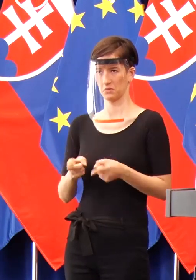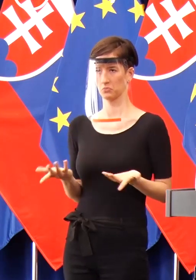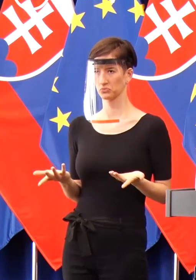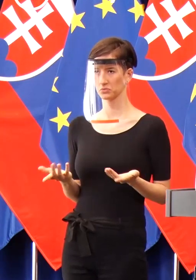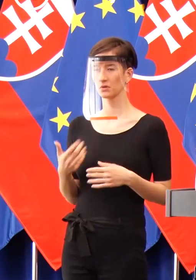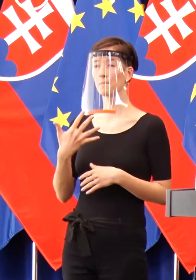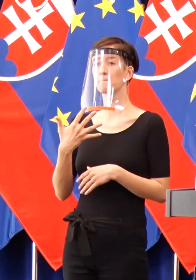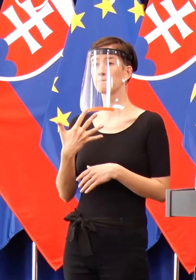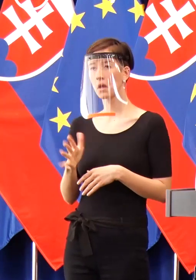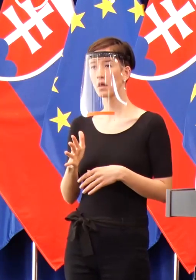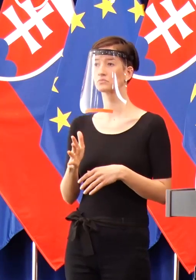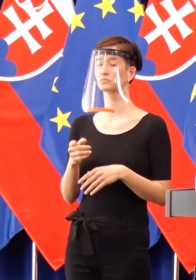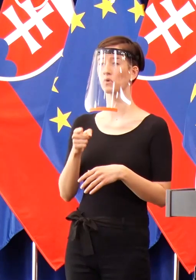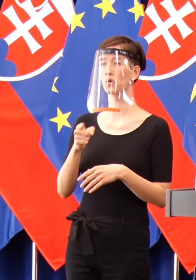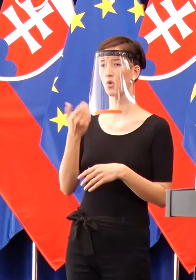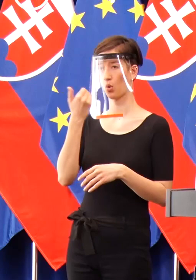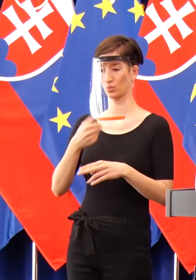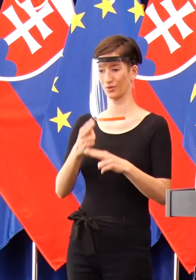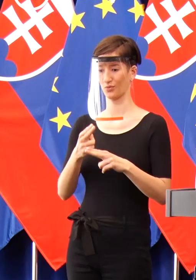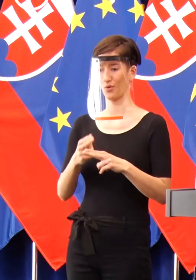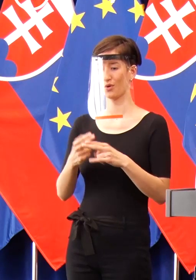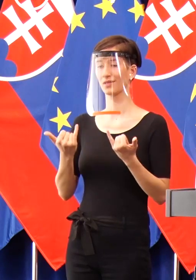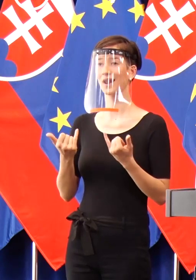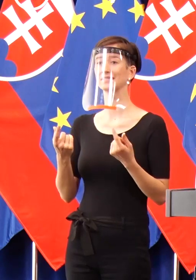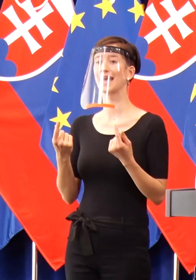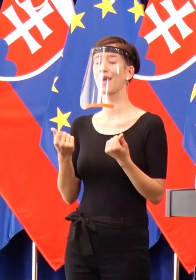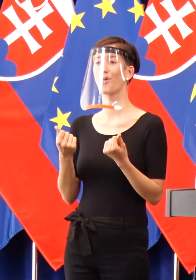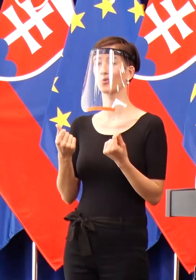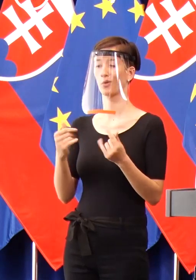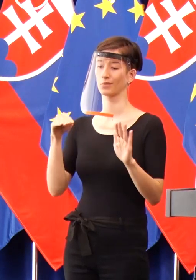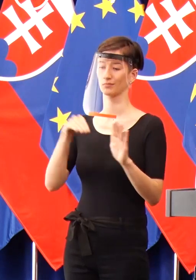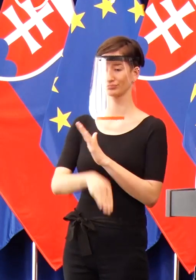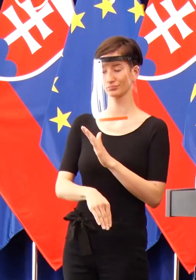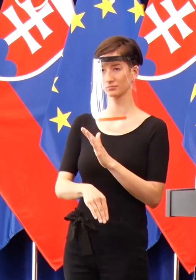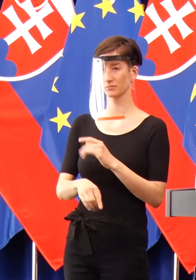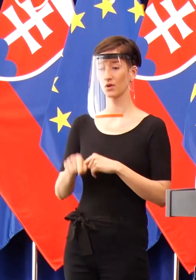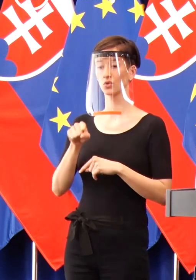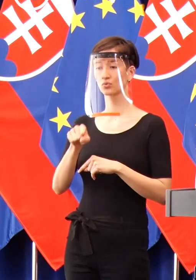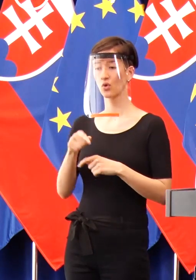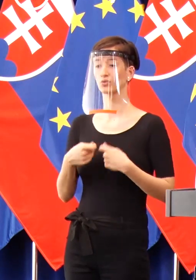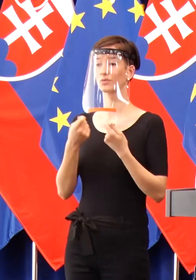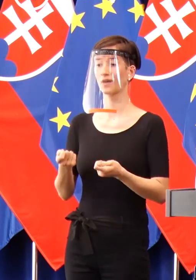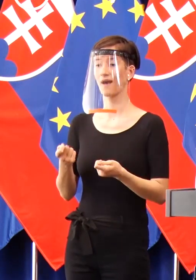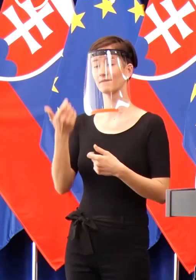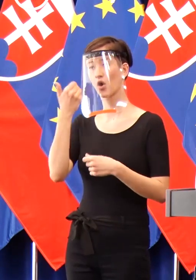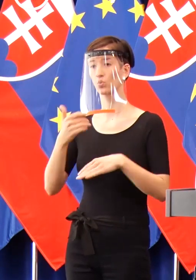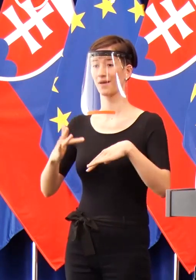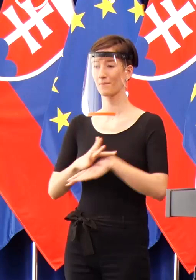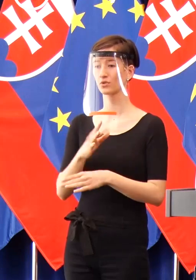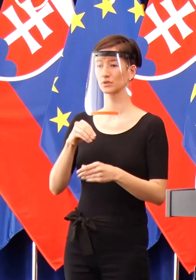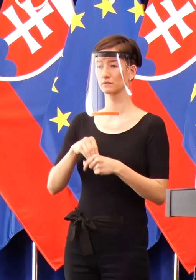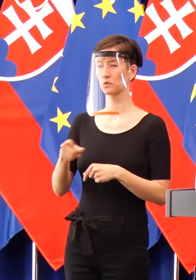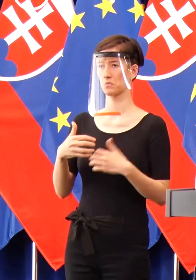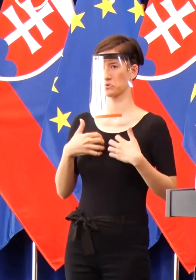pozitívne testovaných my si ideme zrujnovať ekonomiku. A vytvárať takto v ľuďoch pocit, že vlastne my tu bojujeme s nejakým fiktívnym